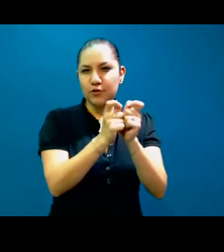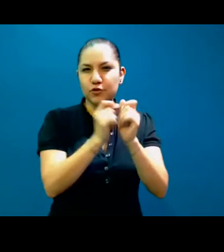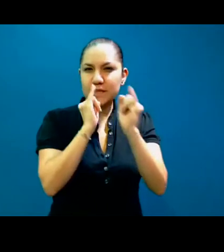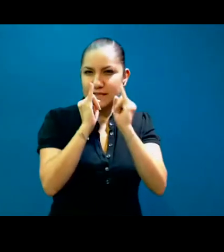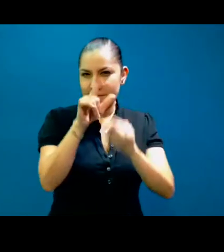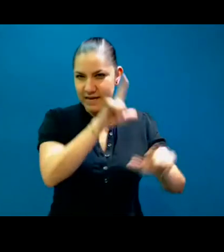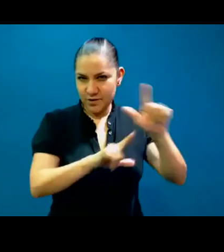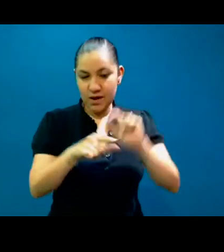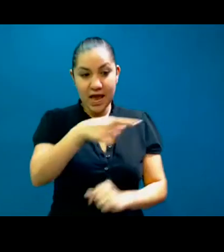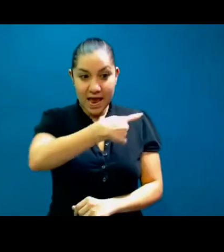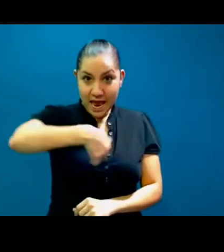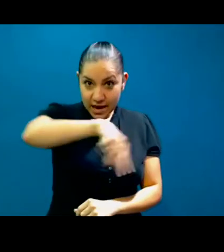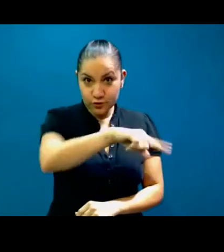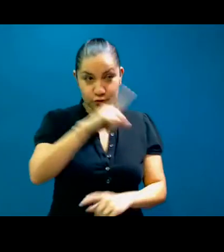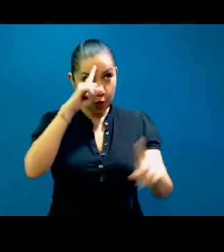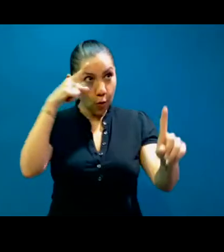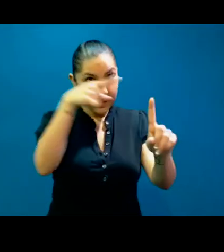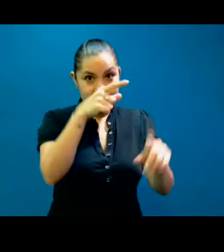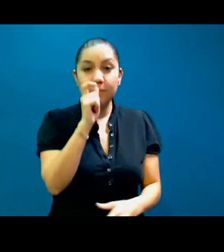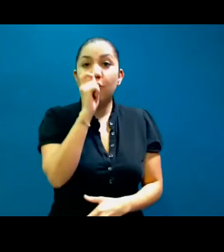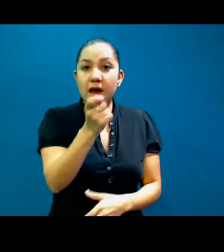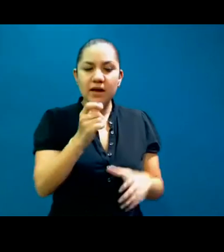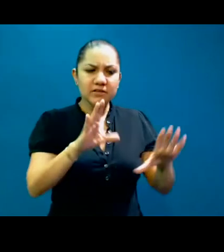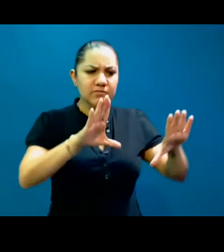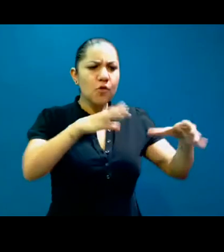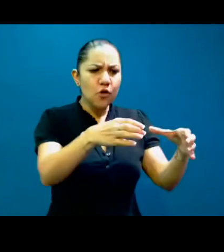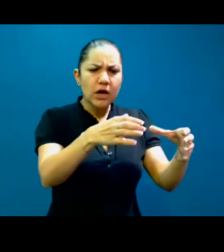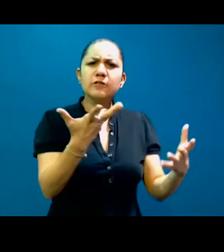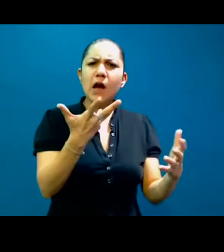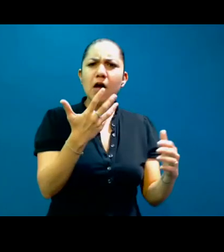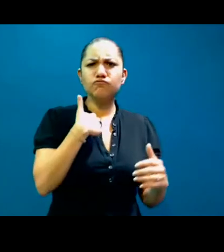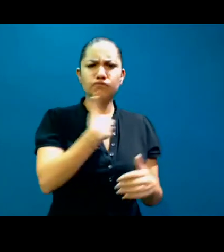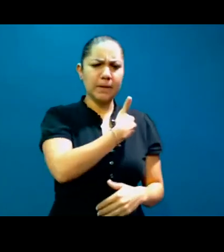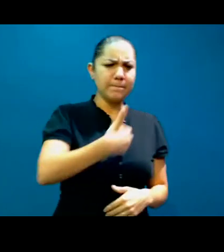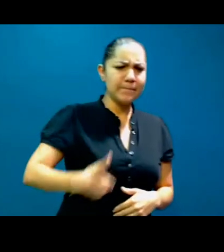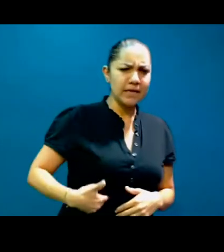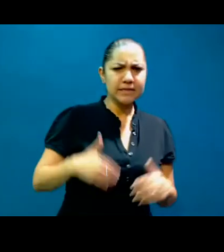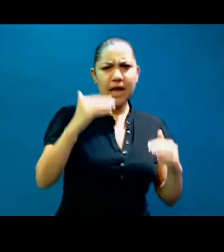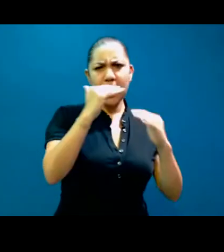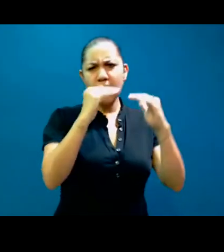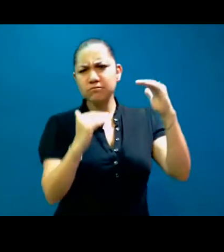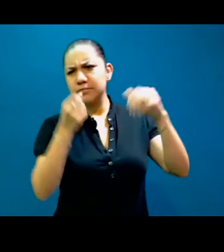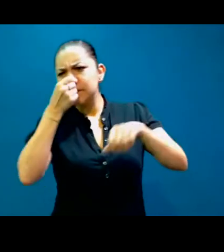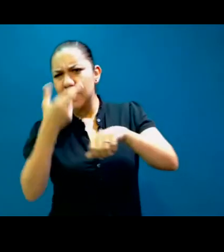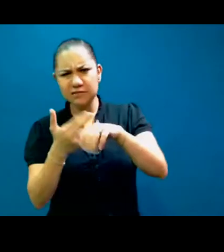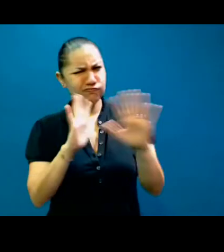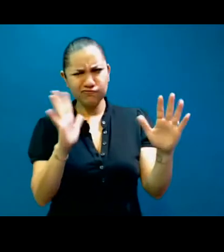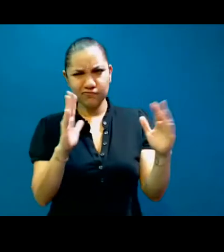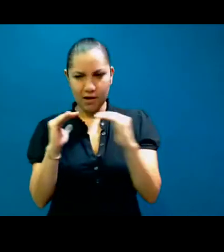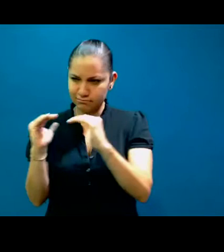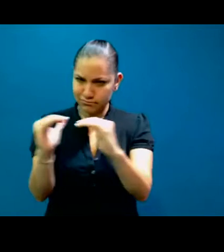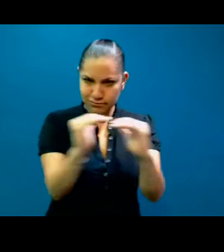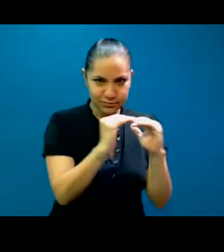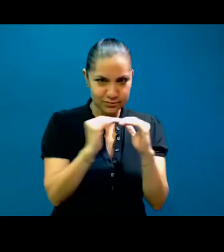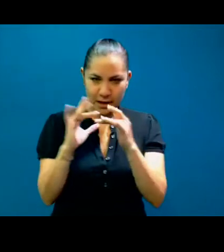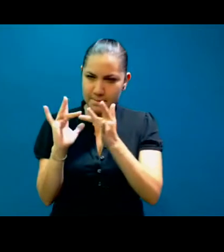que ellos están buscando es ser una organización que sea mucho más horizontal, más como de pares, colaborando uno con otros,